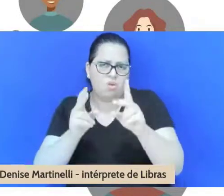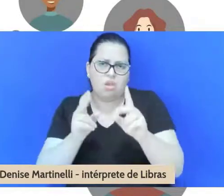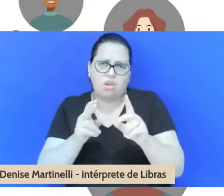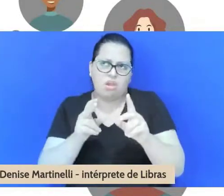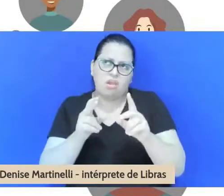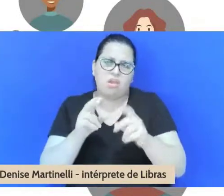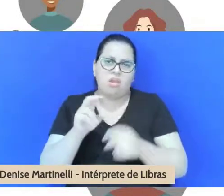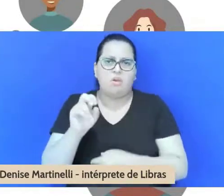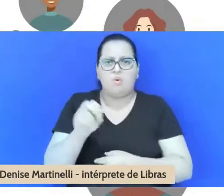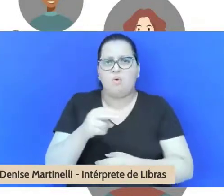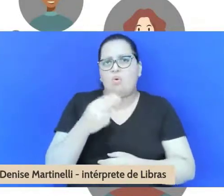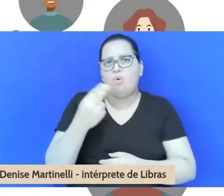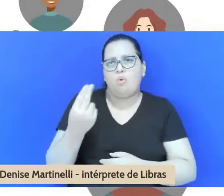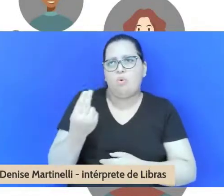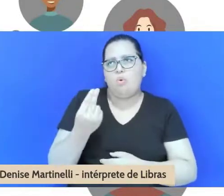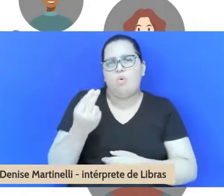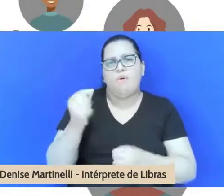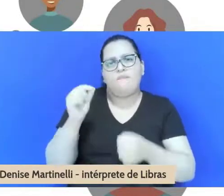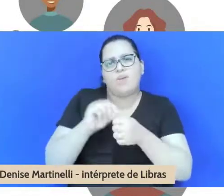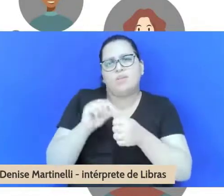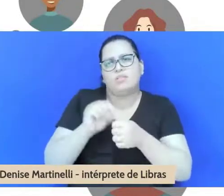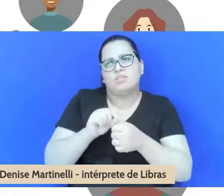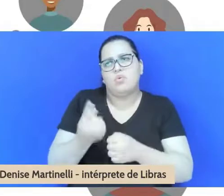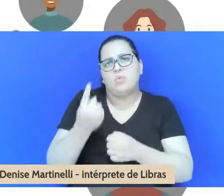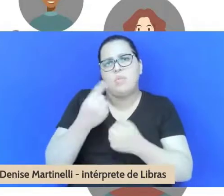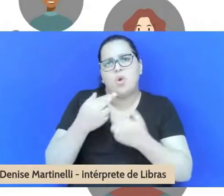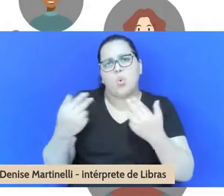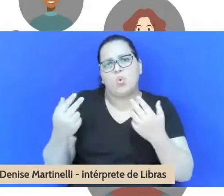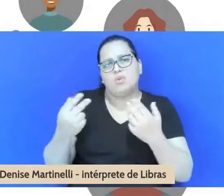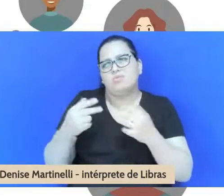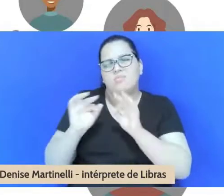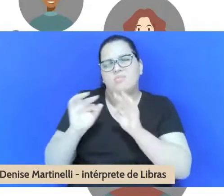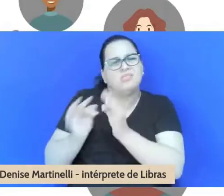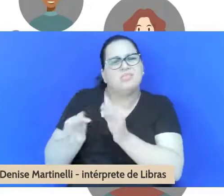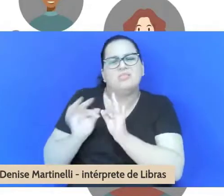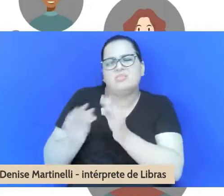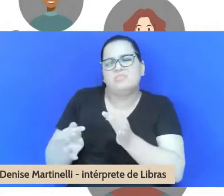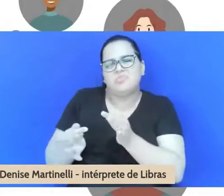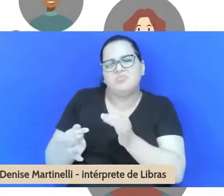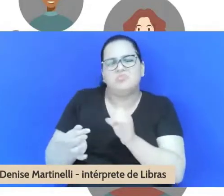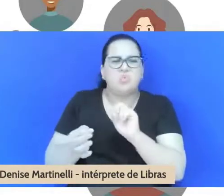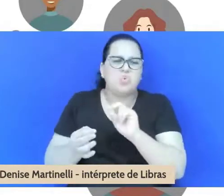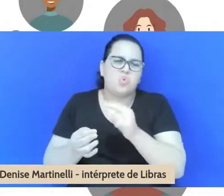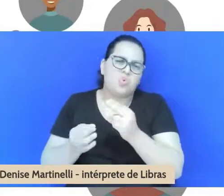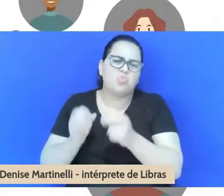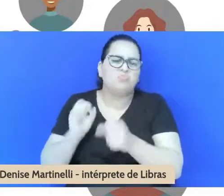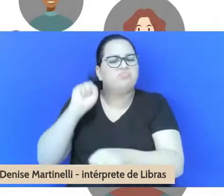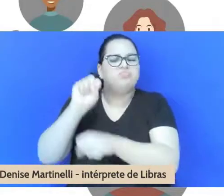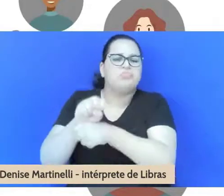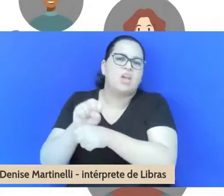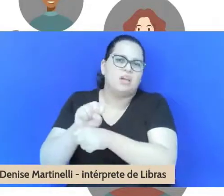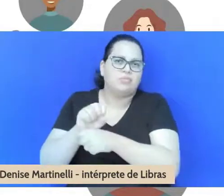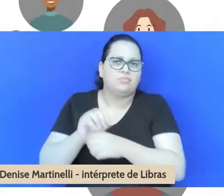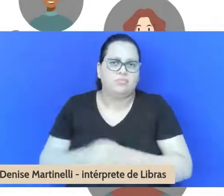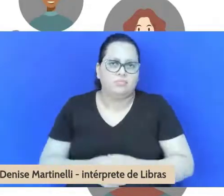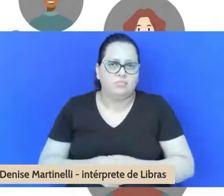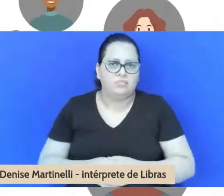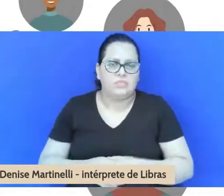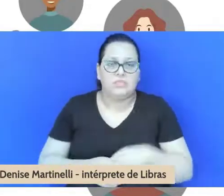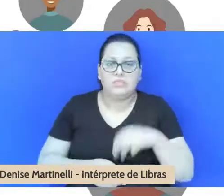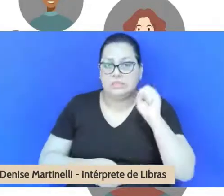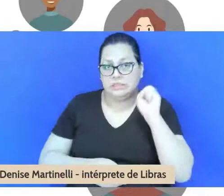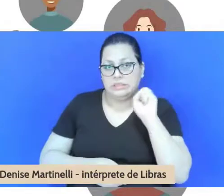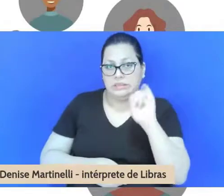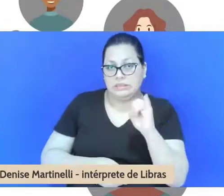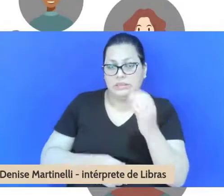melhor fazer algo mais modesto ou talvez deixar de lado? Caso a instituição entenda que vale a pena seguir